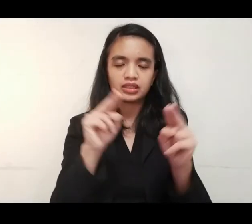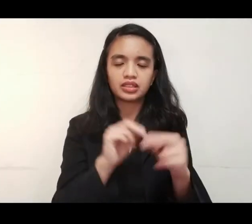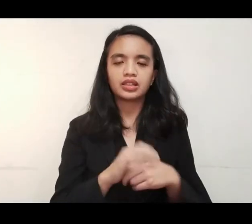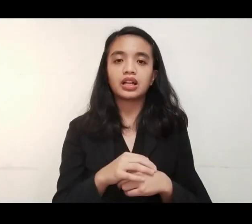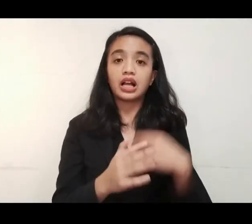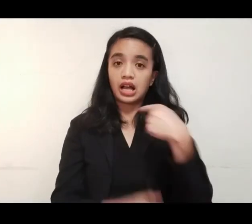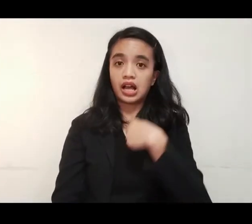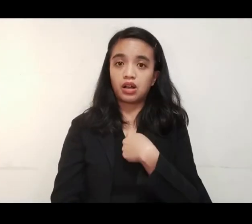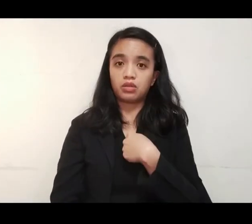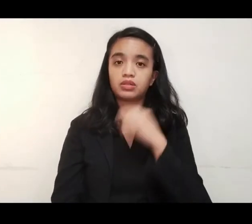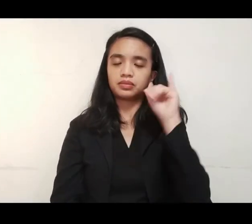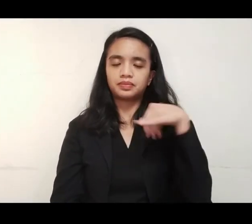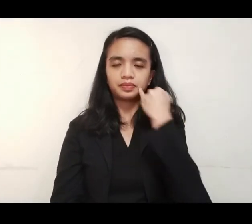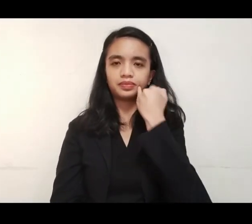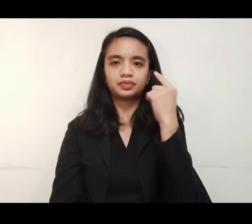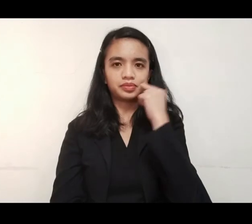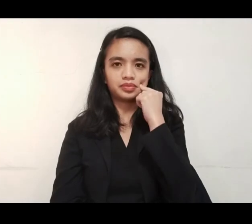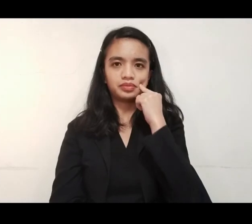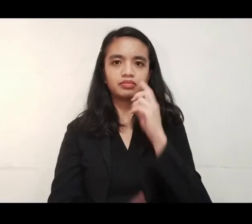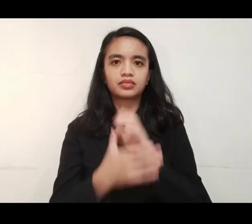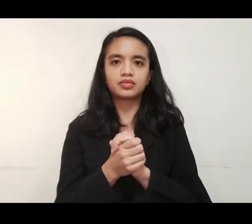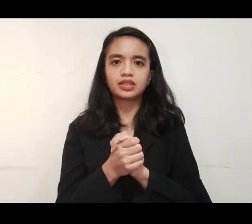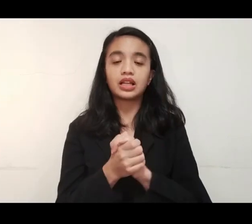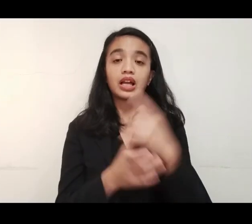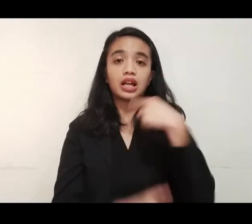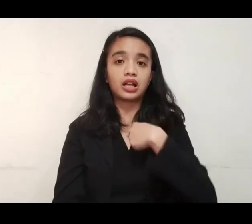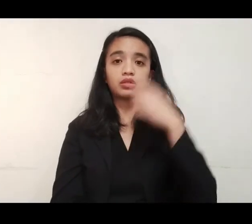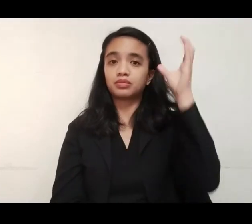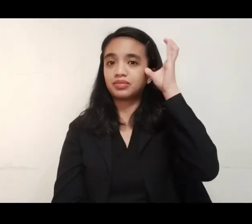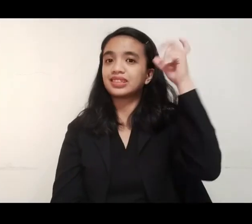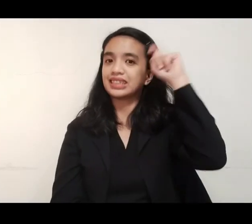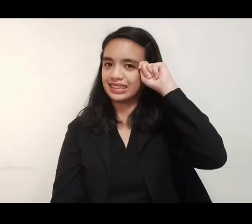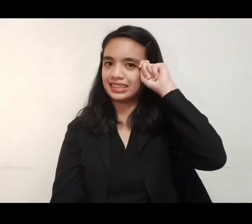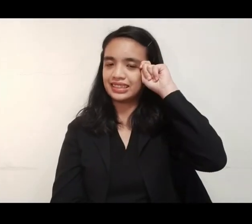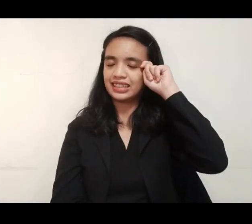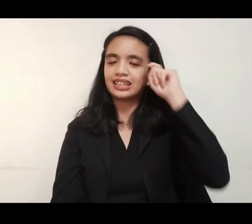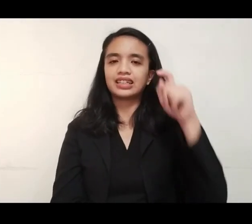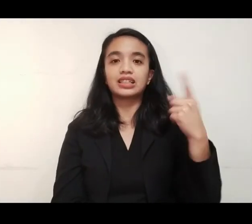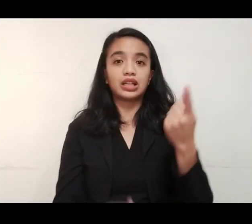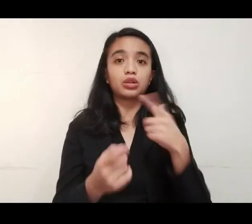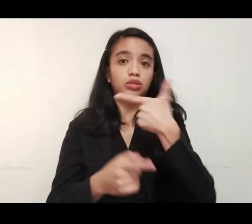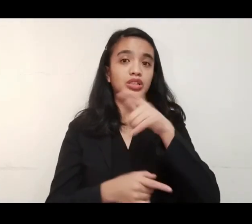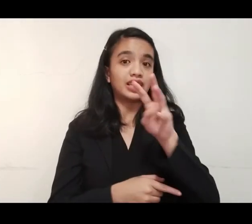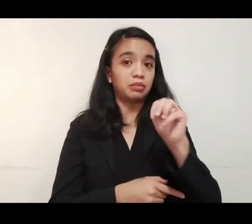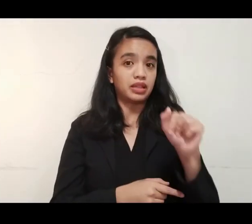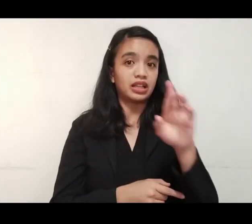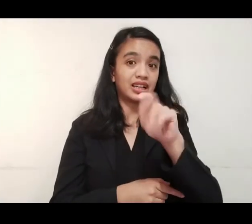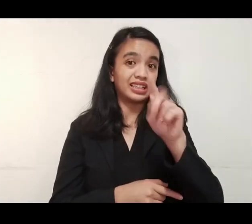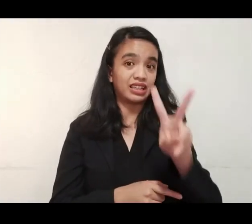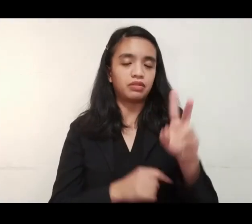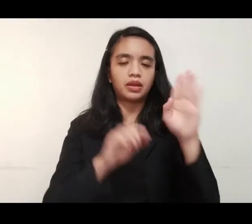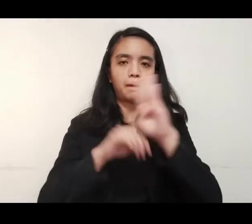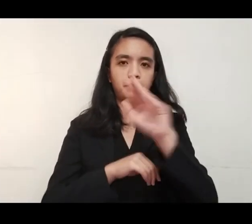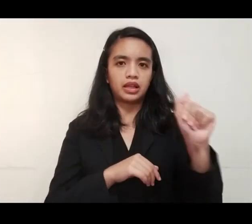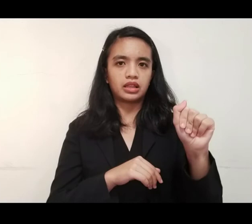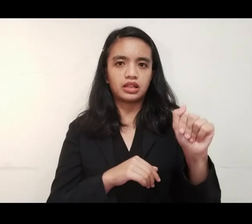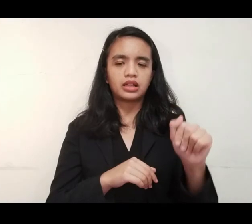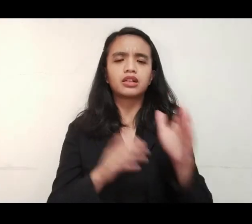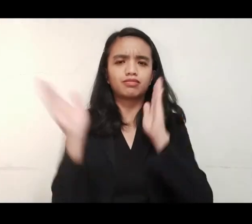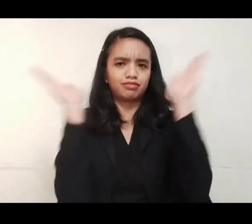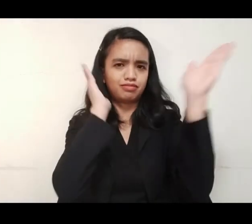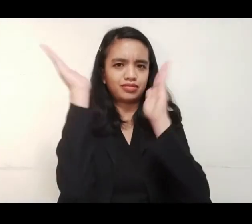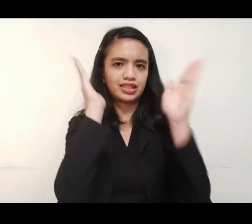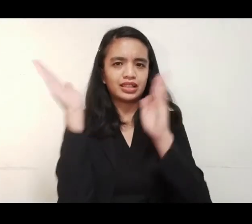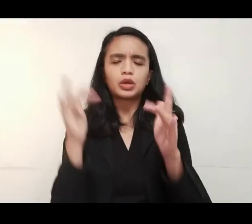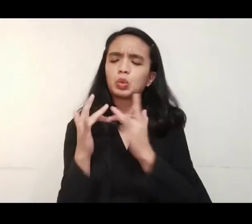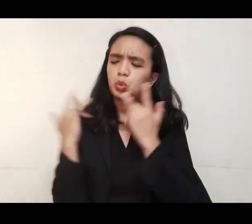ibang bansa na tumutok sa mga balita sa rehyon. Ako si Jasmin Gabriel Galban. Ako naman po si CJ Torida. Kami ang GMA